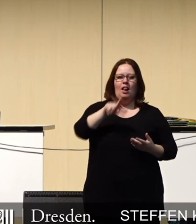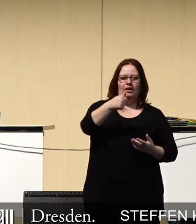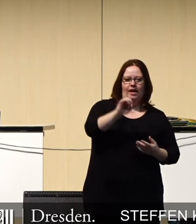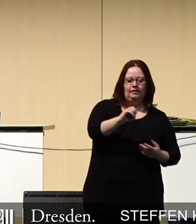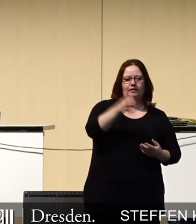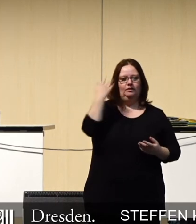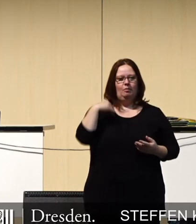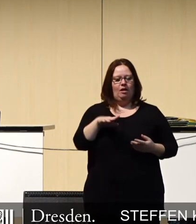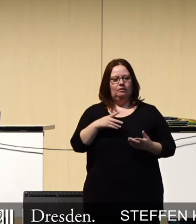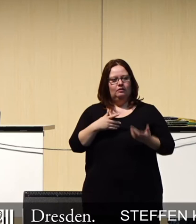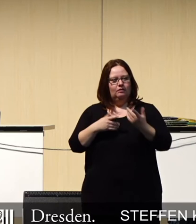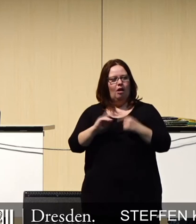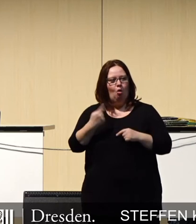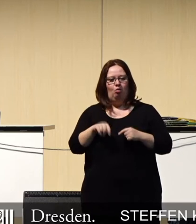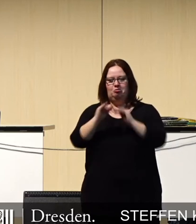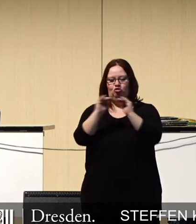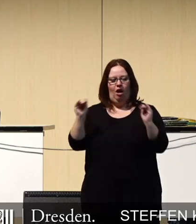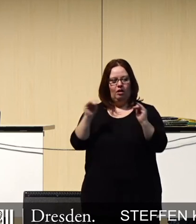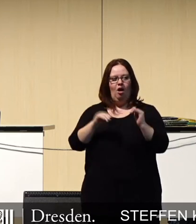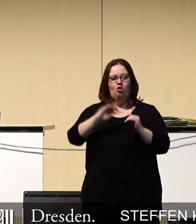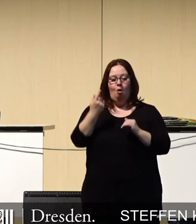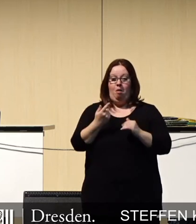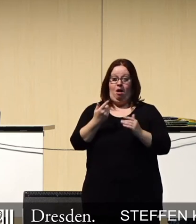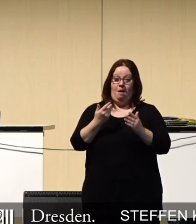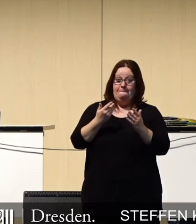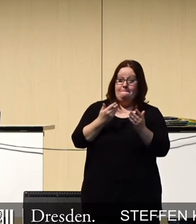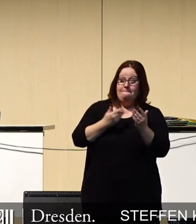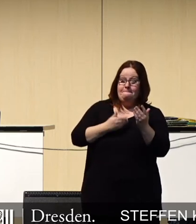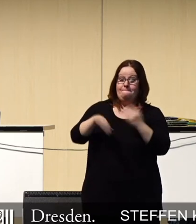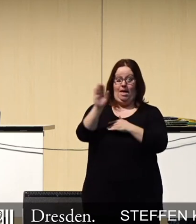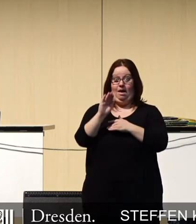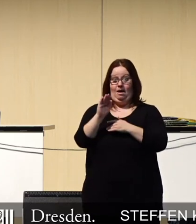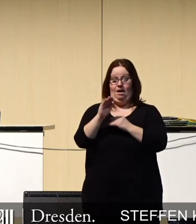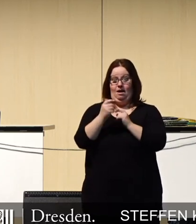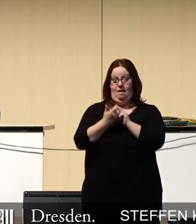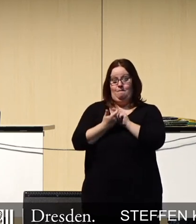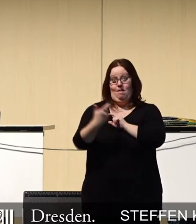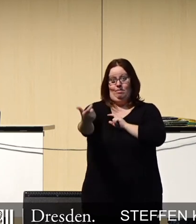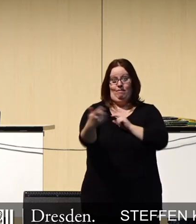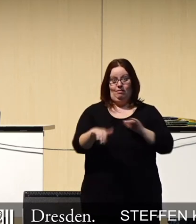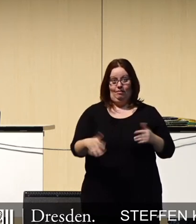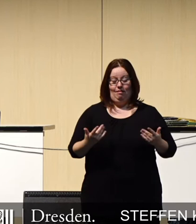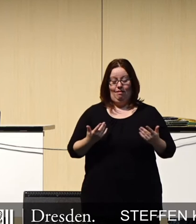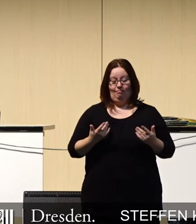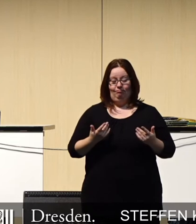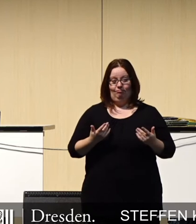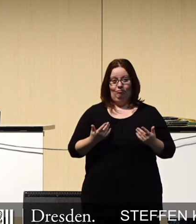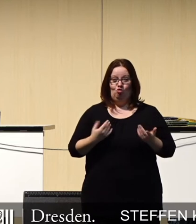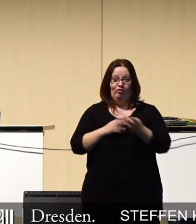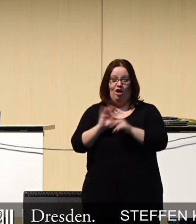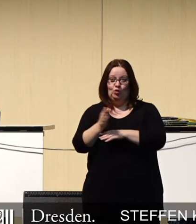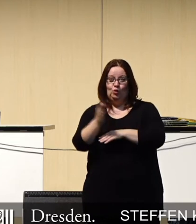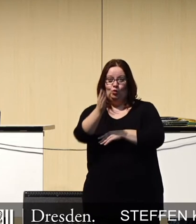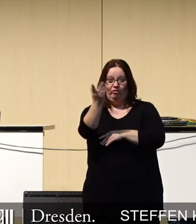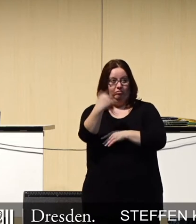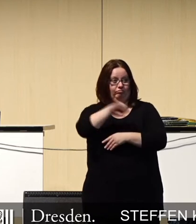ist dieser Standort mit einer nochmals viel größeren Bandbreite in der Zukunft